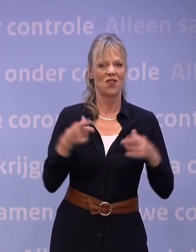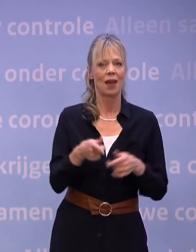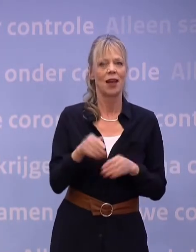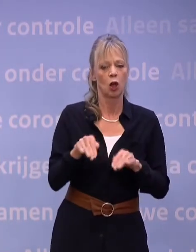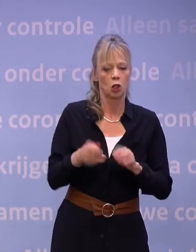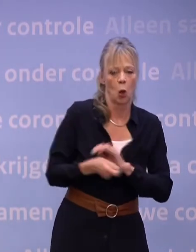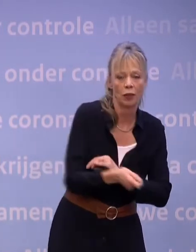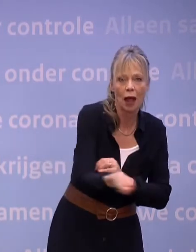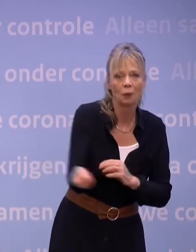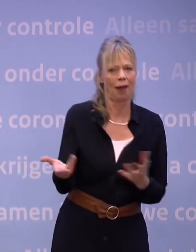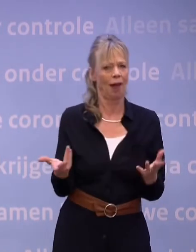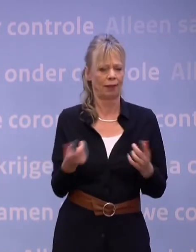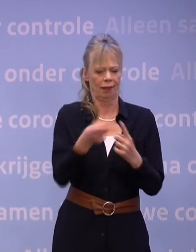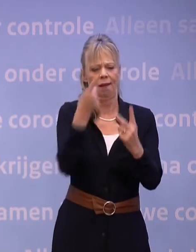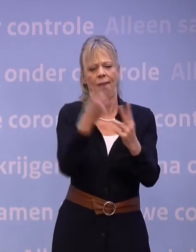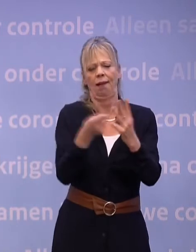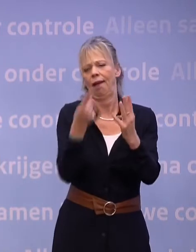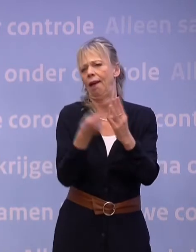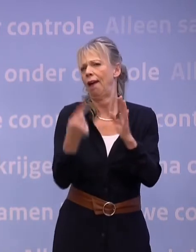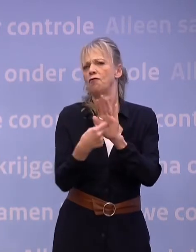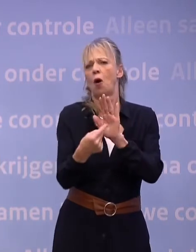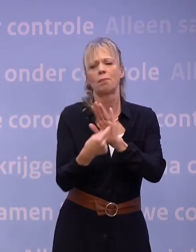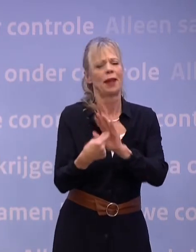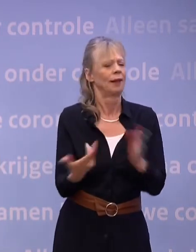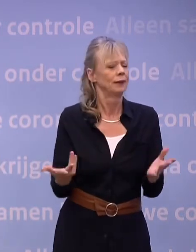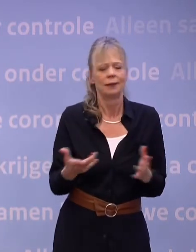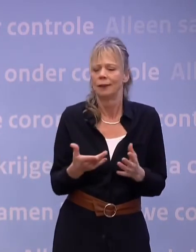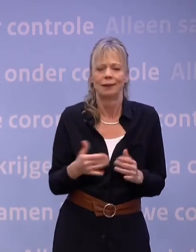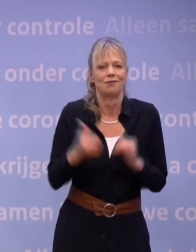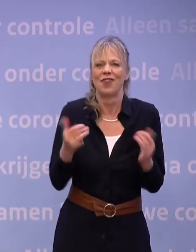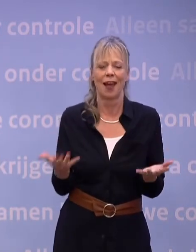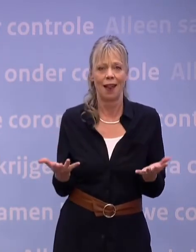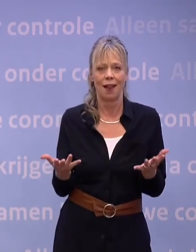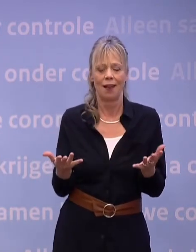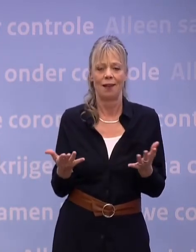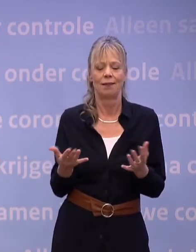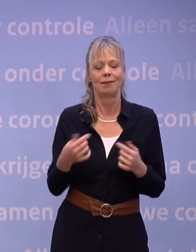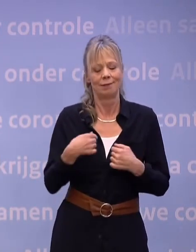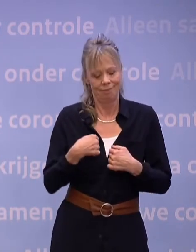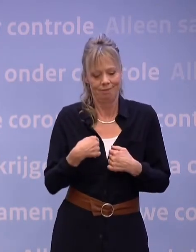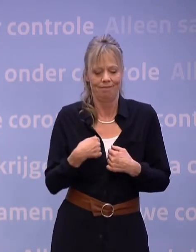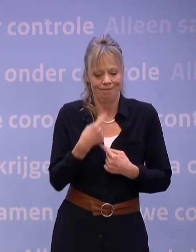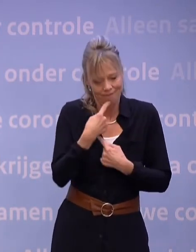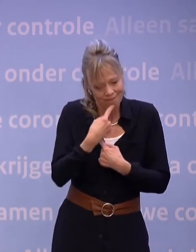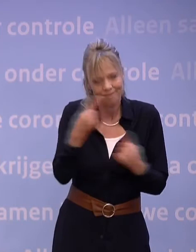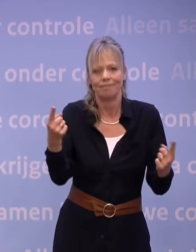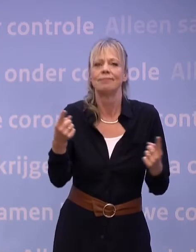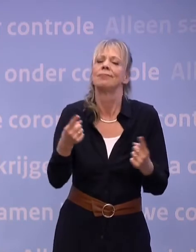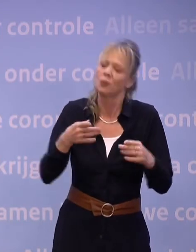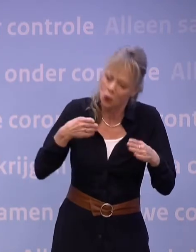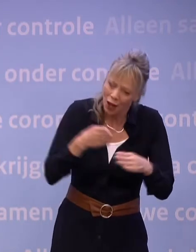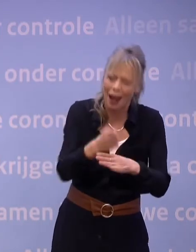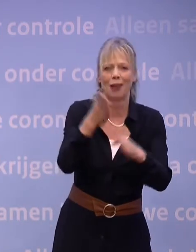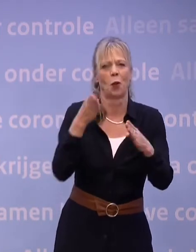voorbeelden zijn letterlijk eindeloos. En ik kan alleen maar zeggen, ga daarmee door.